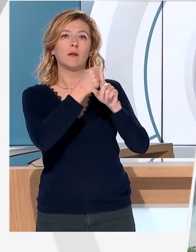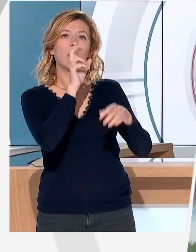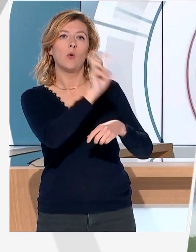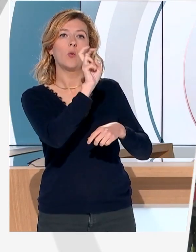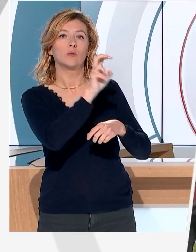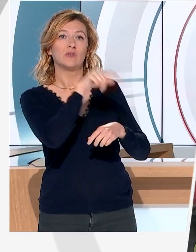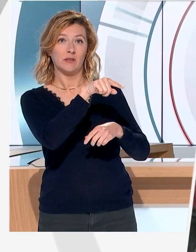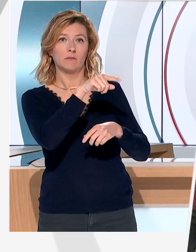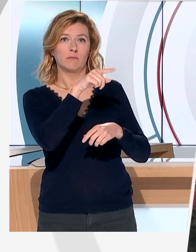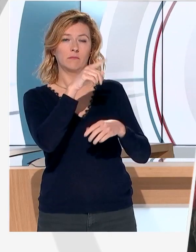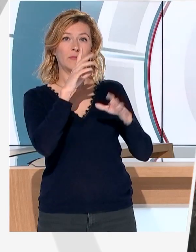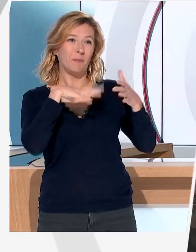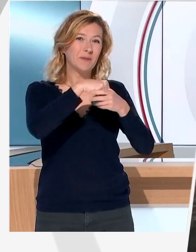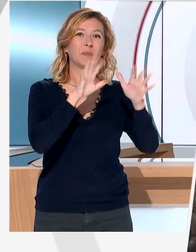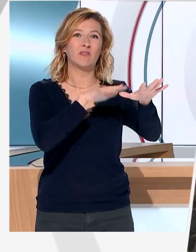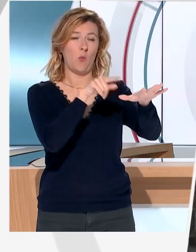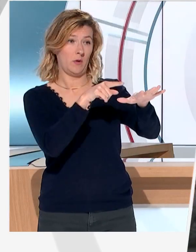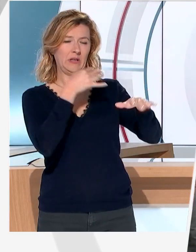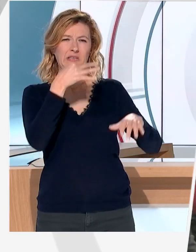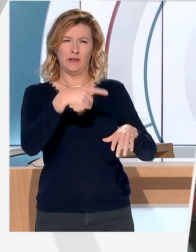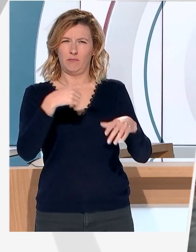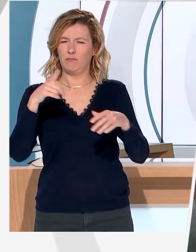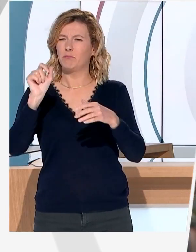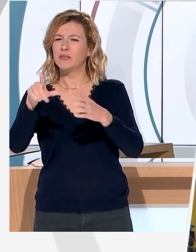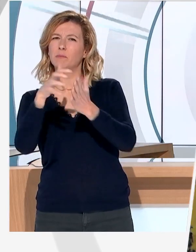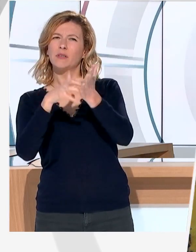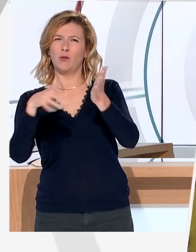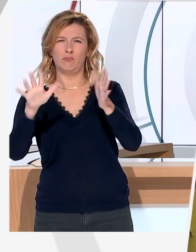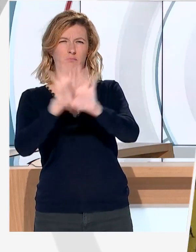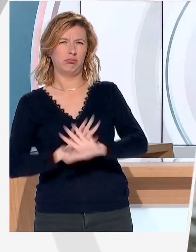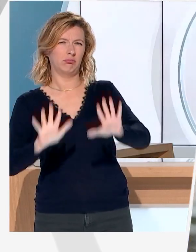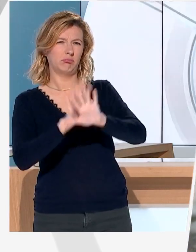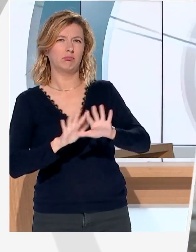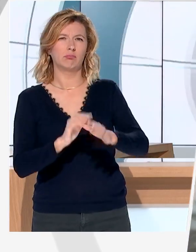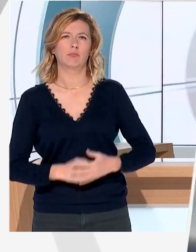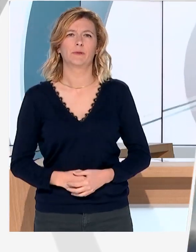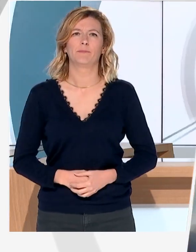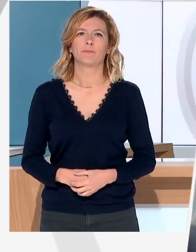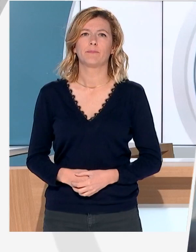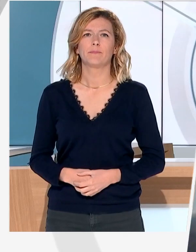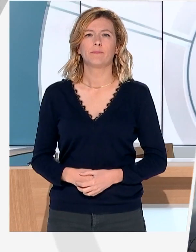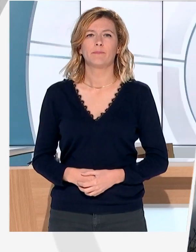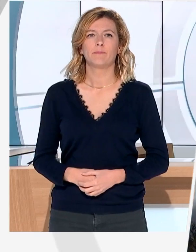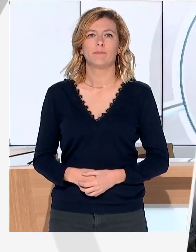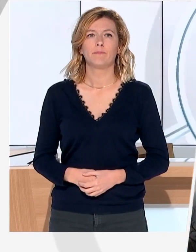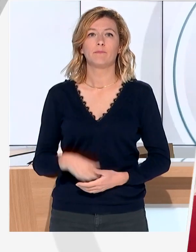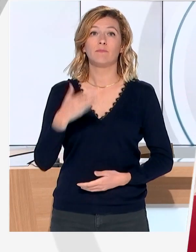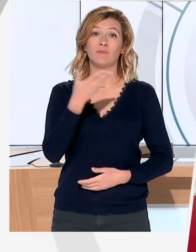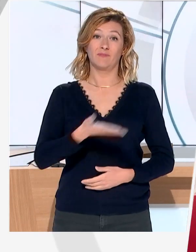participaient à la manifestation, le message est brouillé. La violence est contre-productive parce qu'elle ne